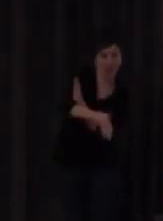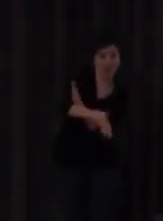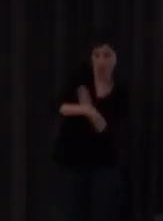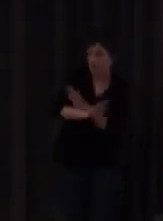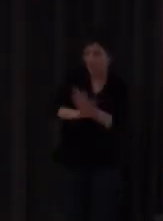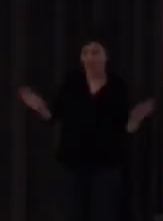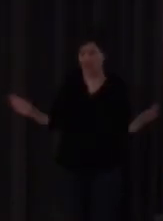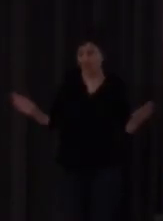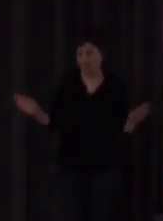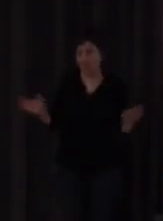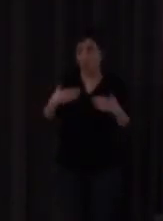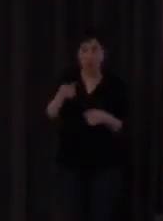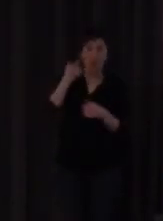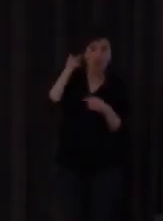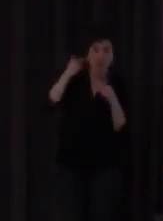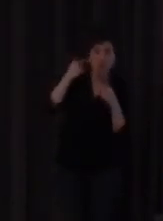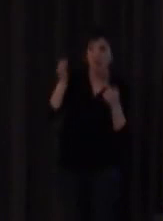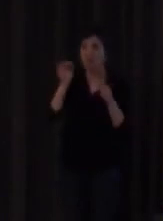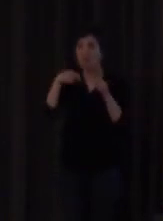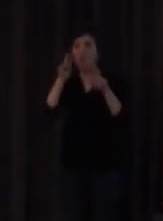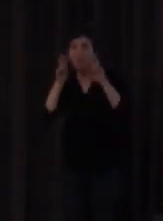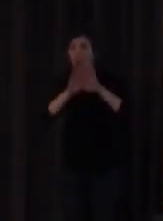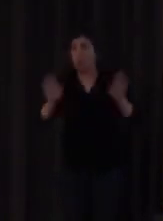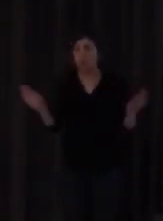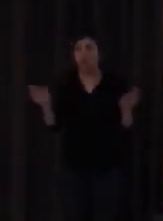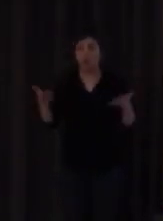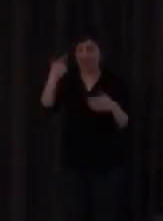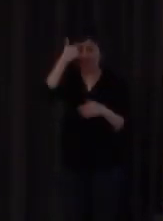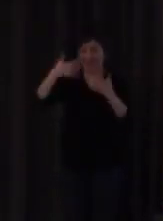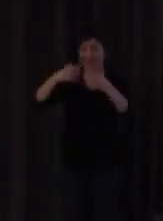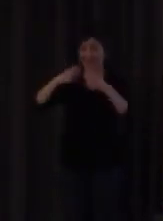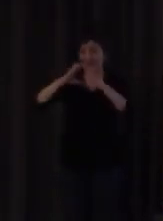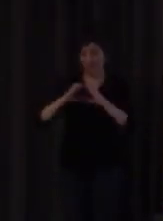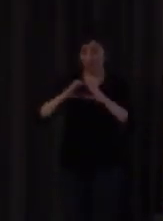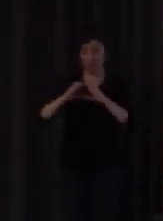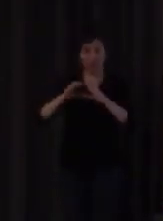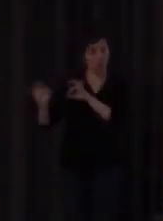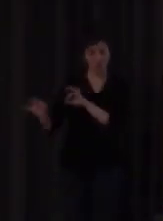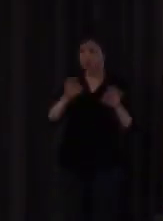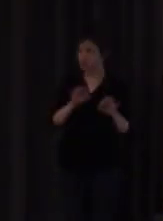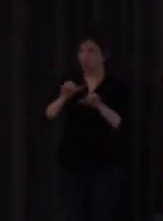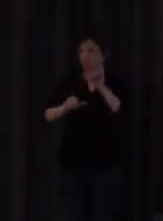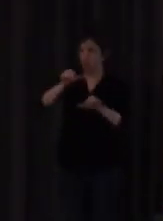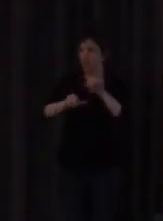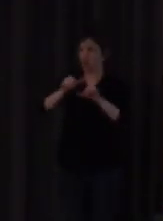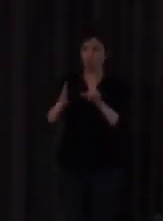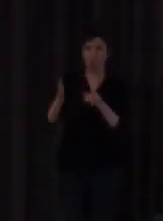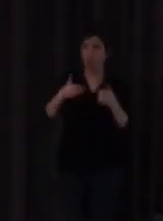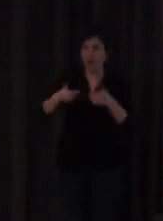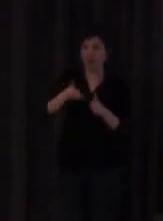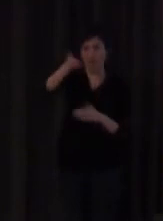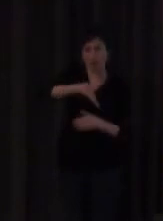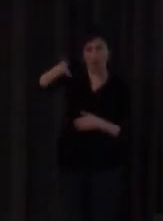bien su cerebro está preparado para procesar visualmente todos los fonemas con lo cual mi propuesta sería